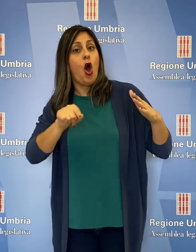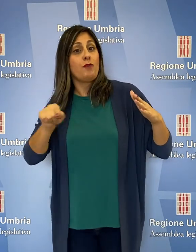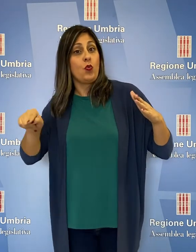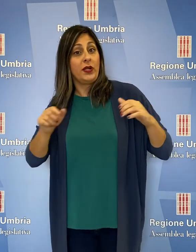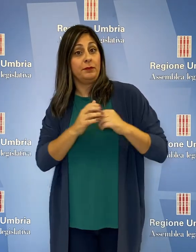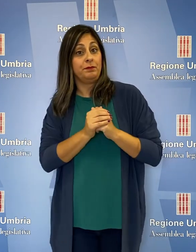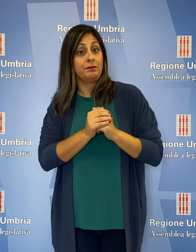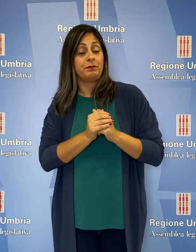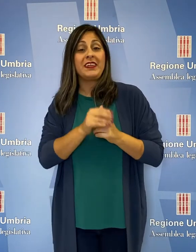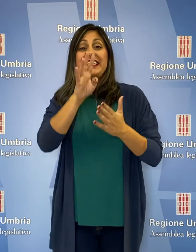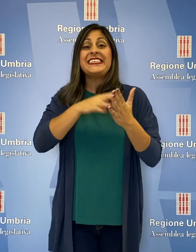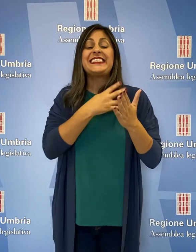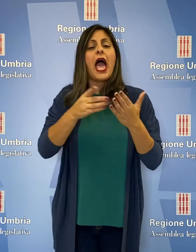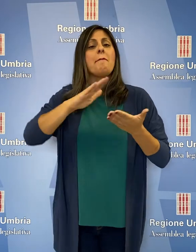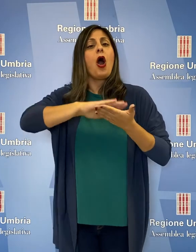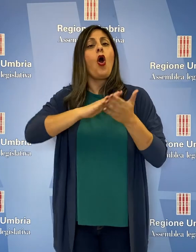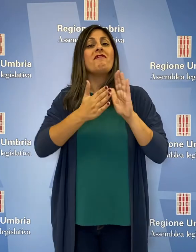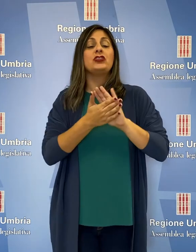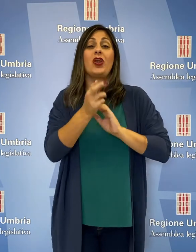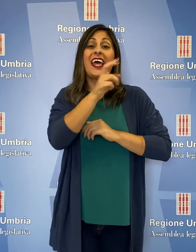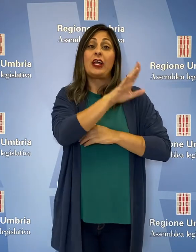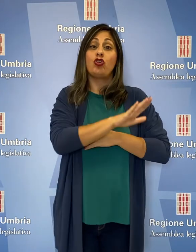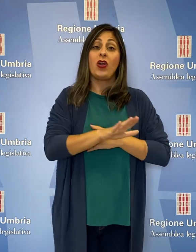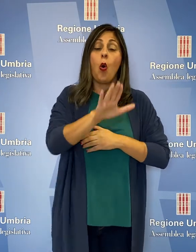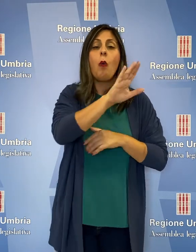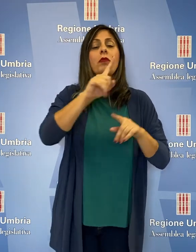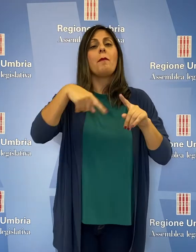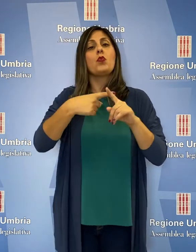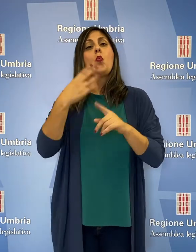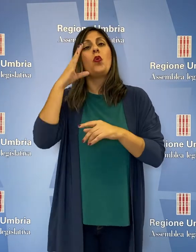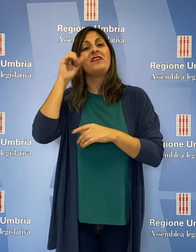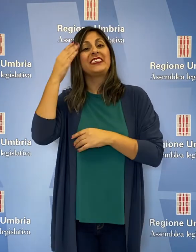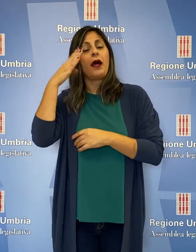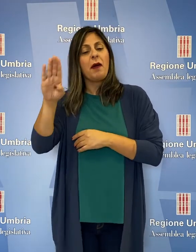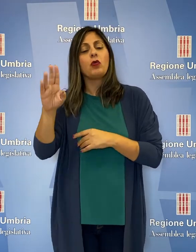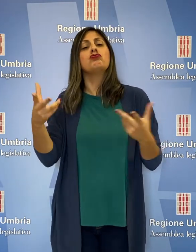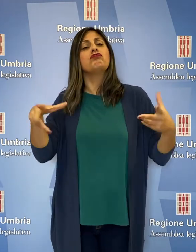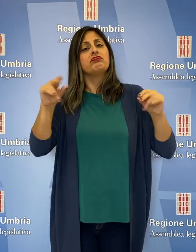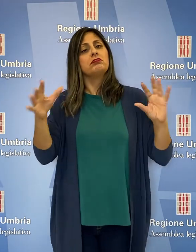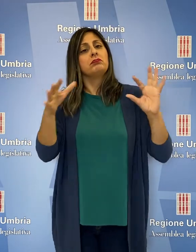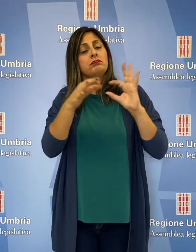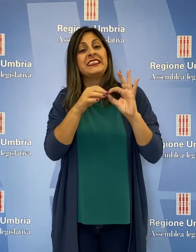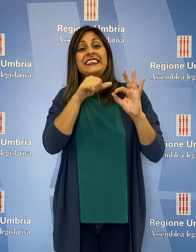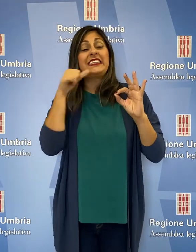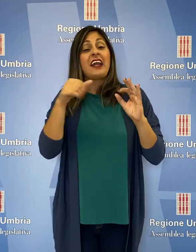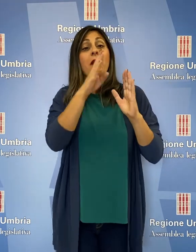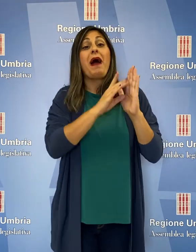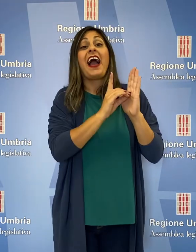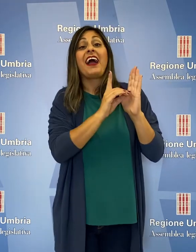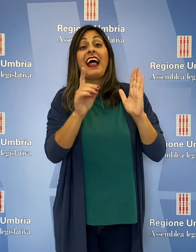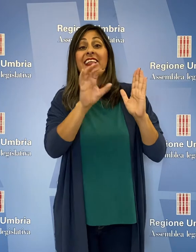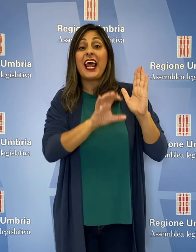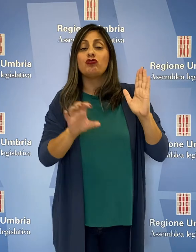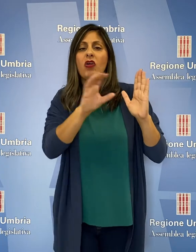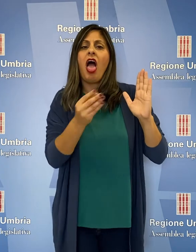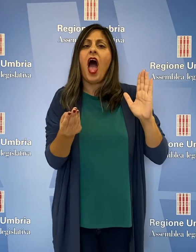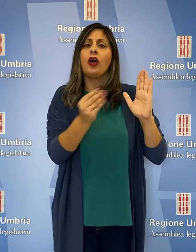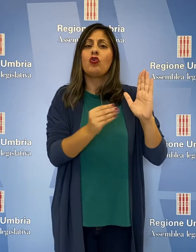comuni. Ha approvato lo schema di convenzione tra Regione e Università di Perugia per l'aggiornamento della Banca dei Dati Regionale sull